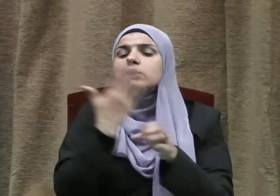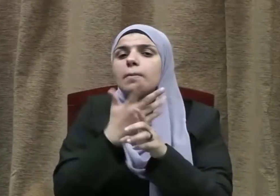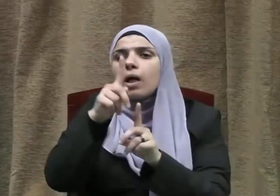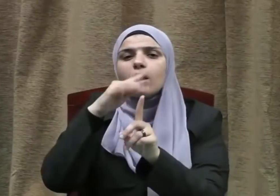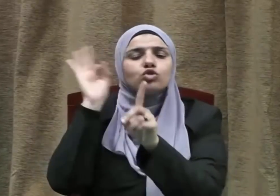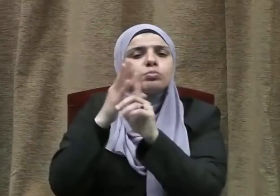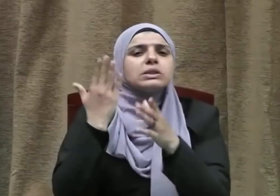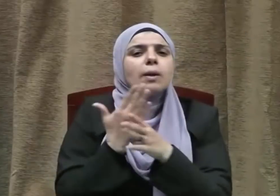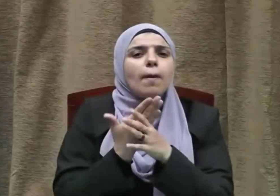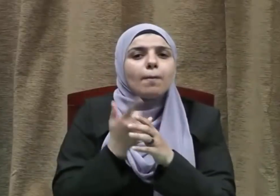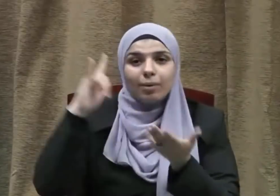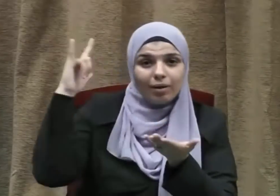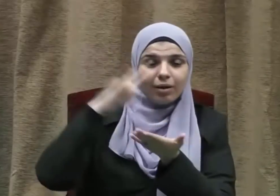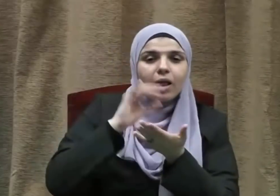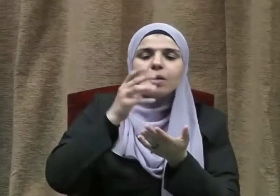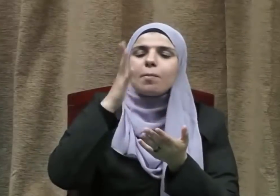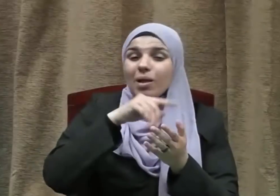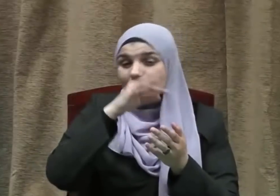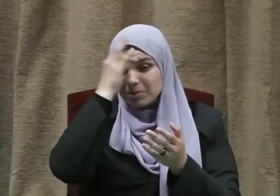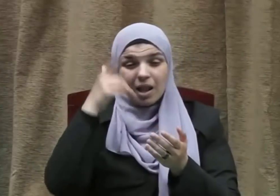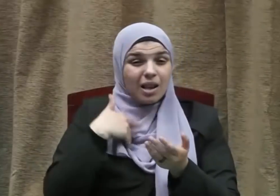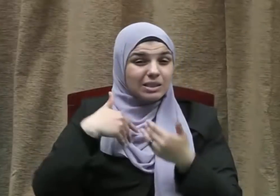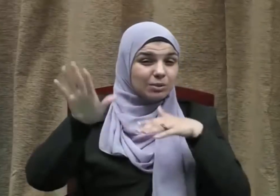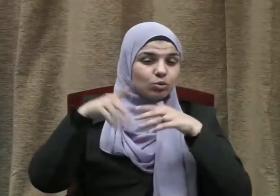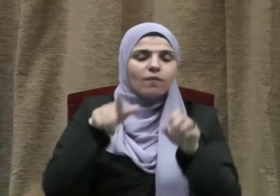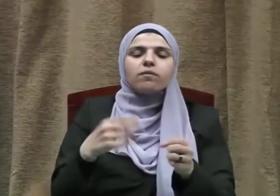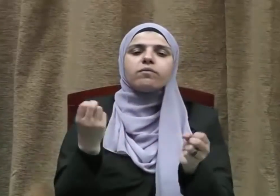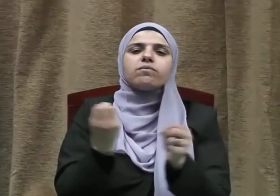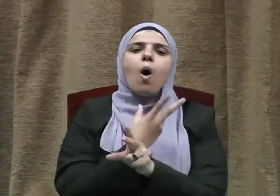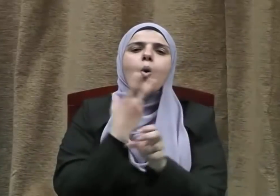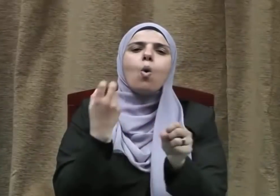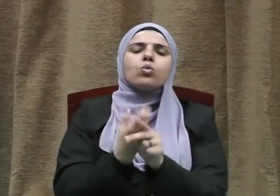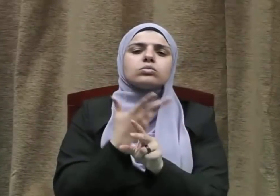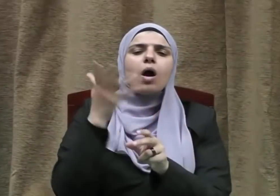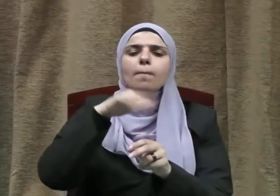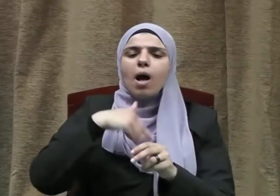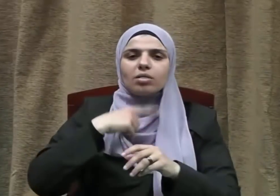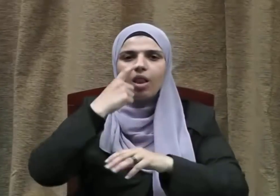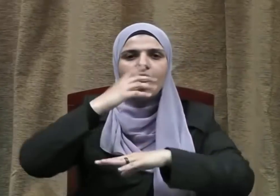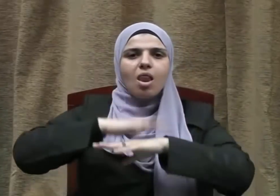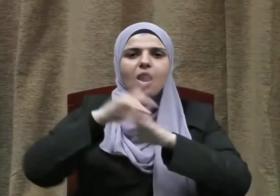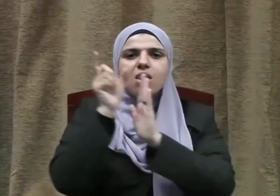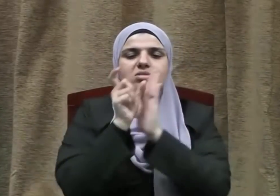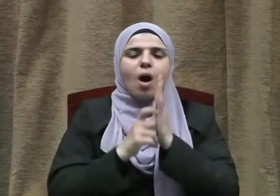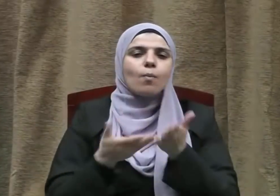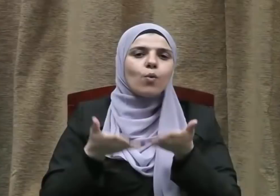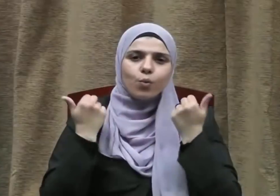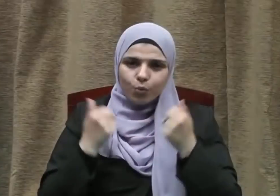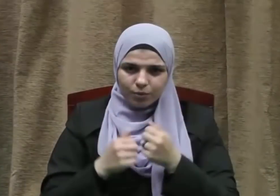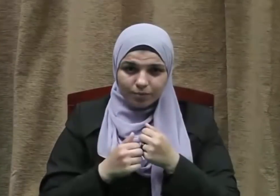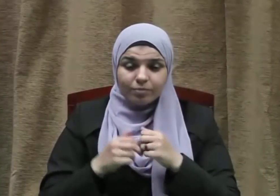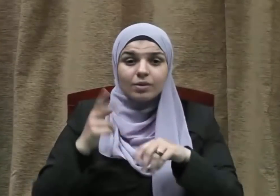التعرض له بسوء وإلا صارت الأمور إلى الفوضى وعدم الانضباط